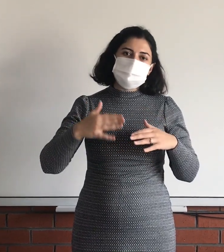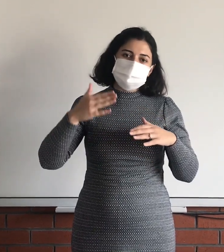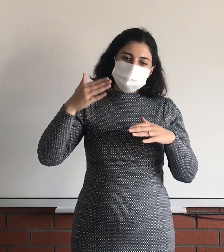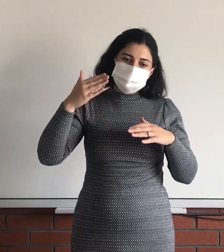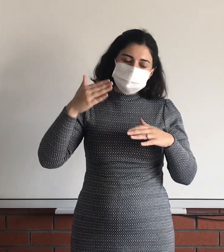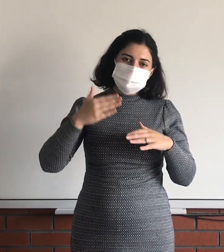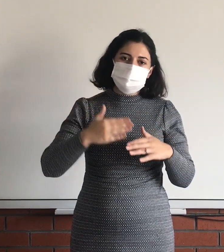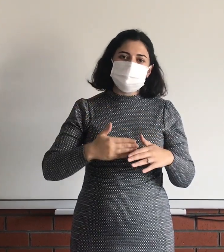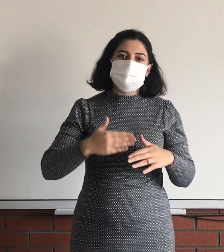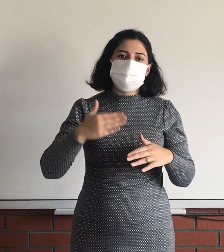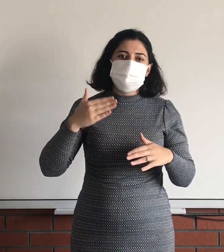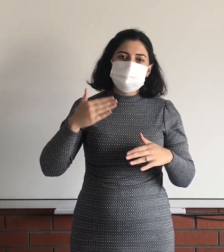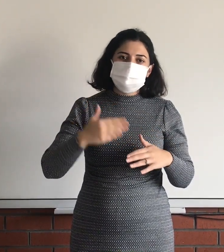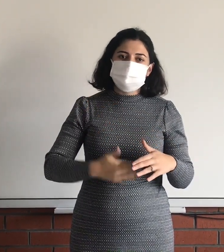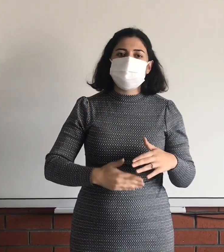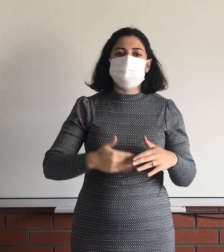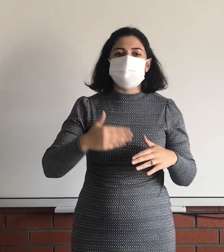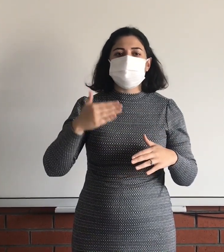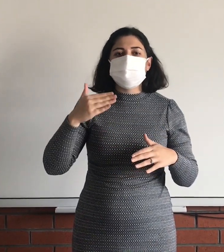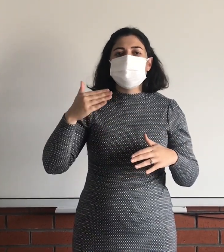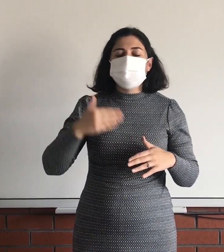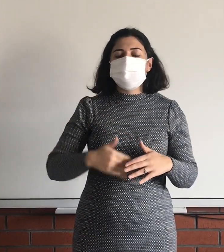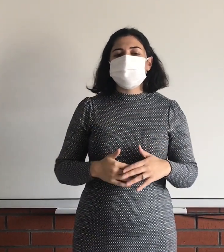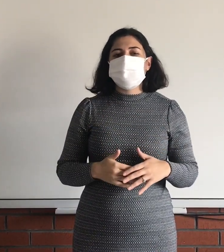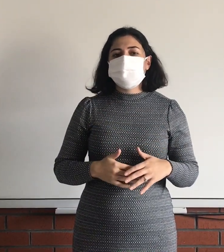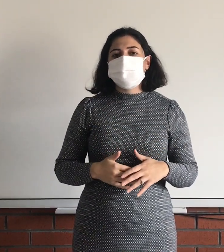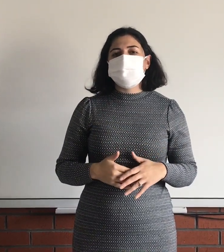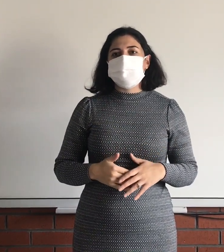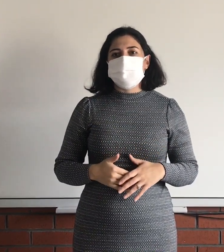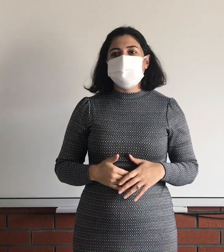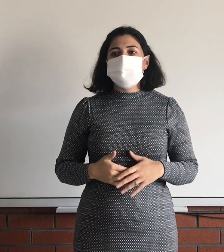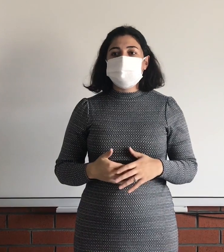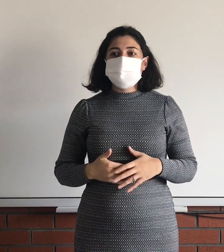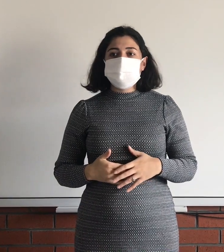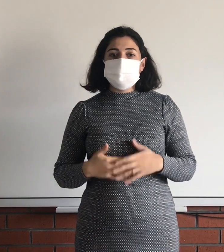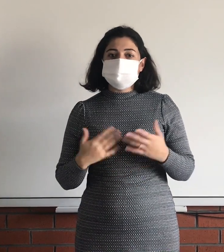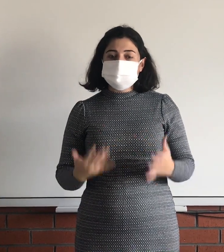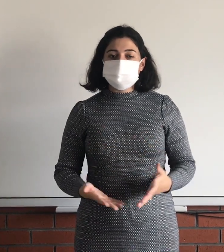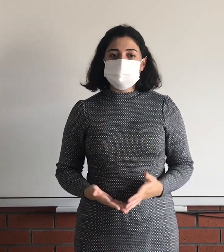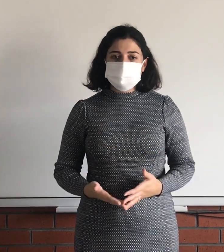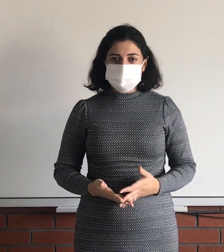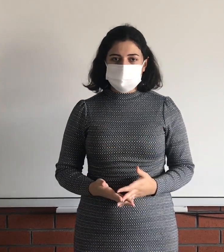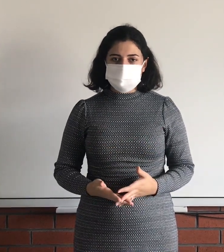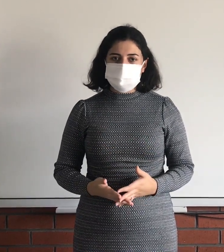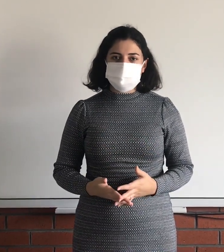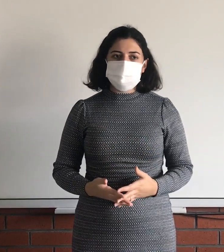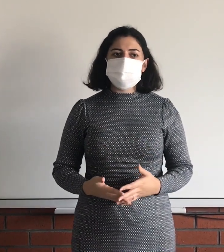derin vadilerce yayılmış olması bizim için önemliydi. Peki bunu etkinliğimize nasıl göstereceğiz?